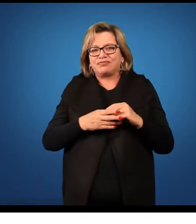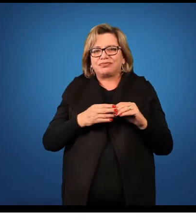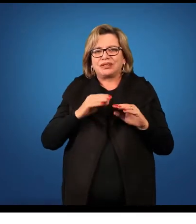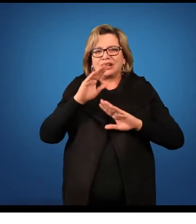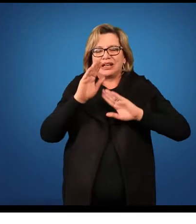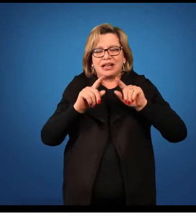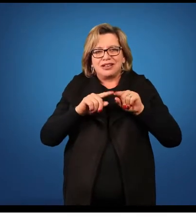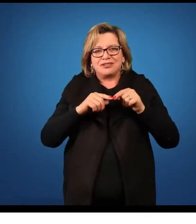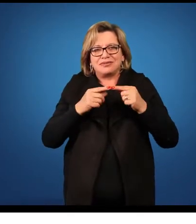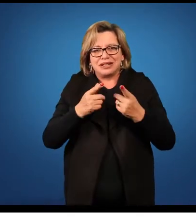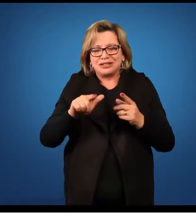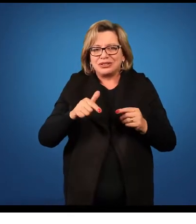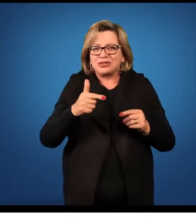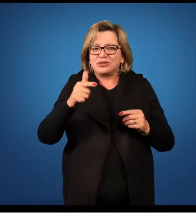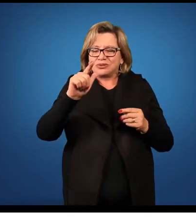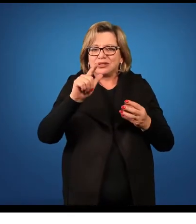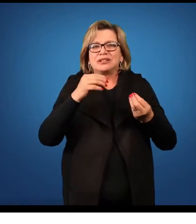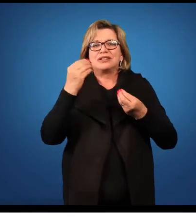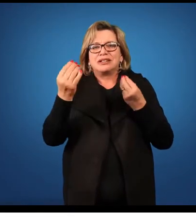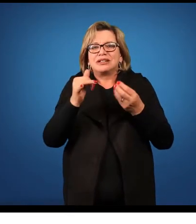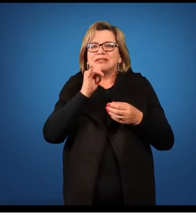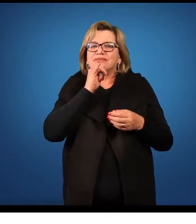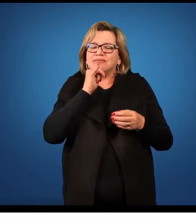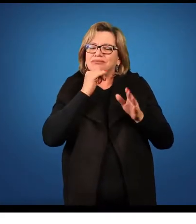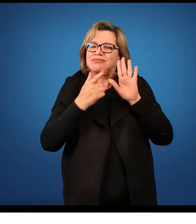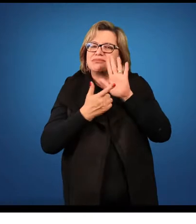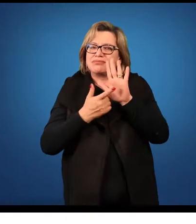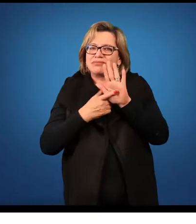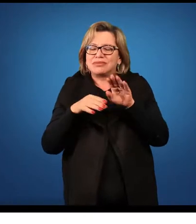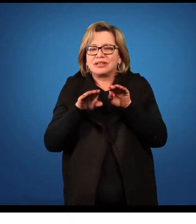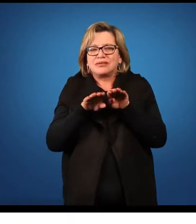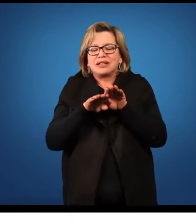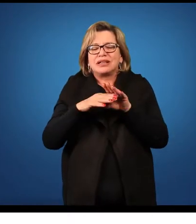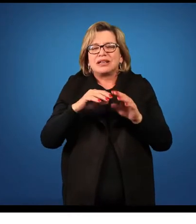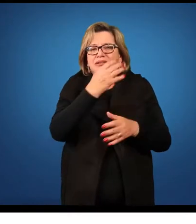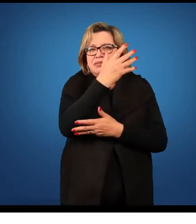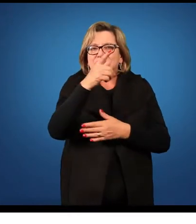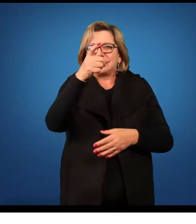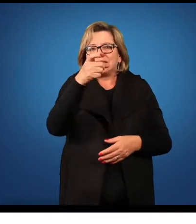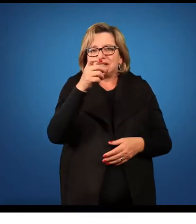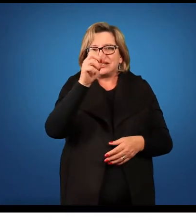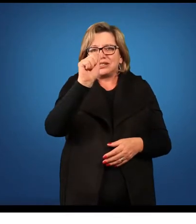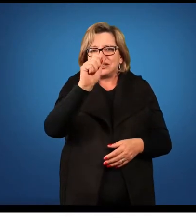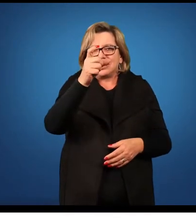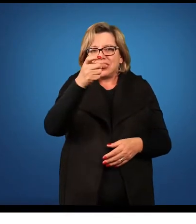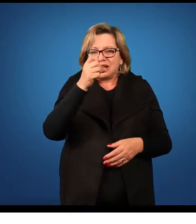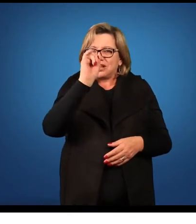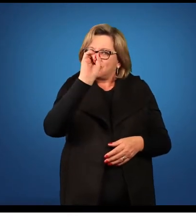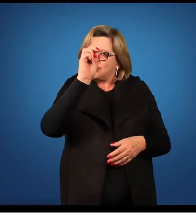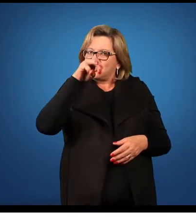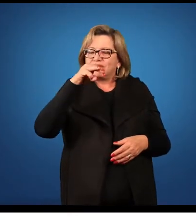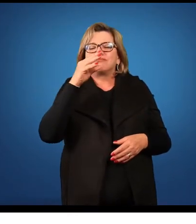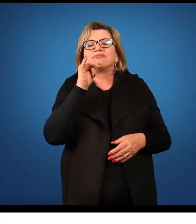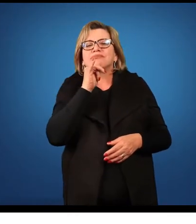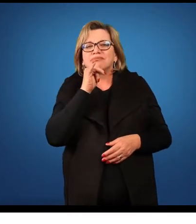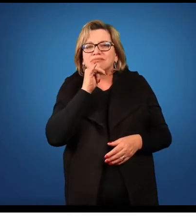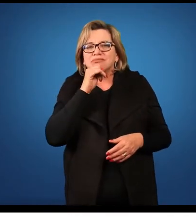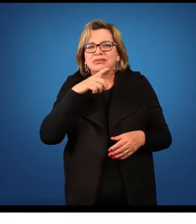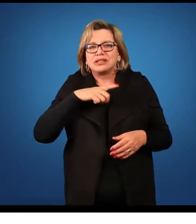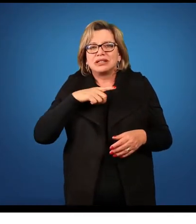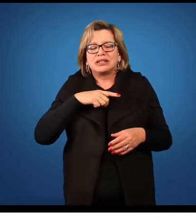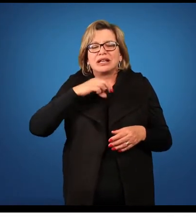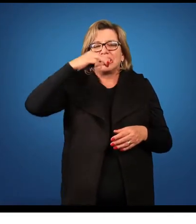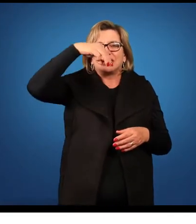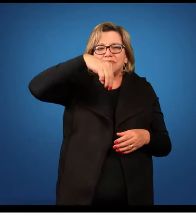Enquanto que, um outro exemplo que nós iremos ver também, como nos chachins, e podemos ver também nas pteridófitas em geral, é a presença do